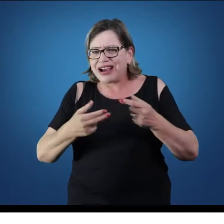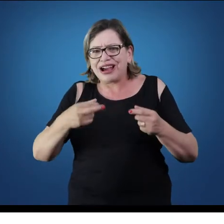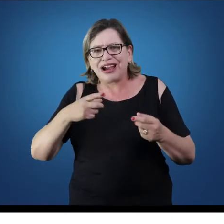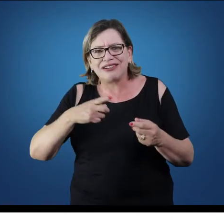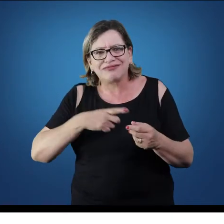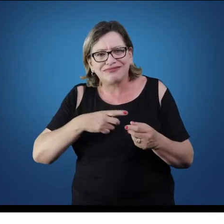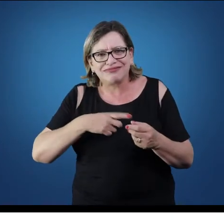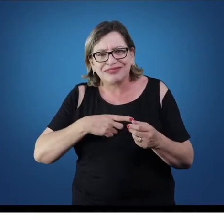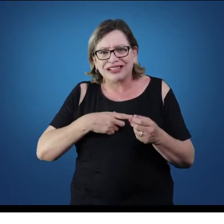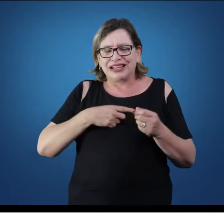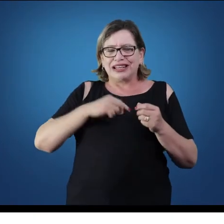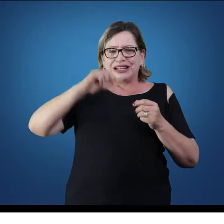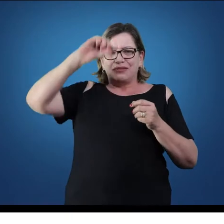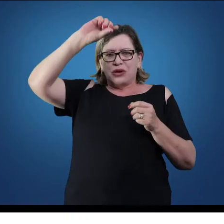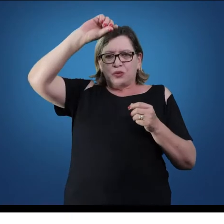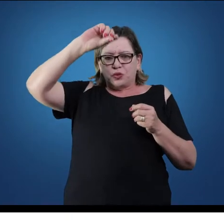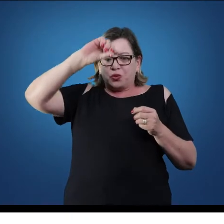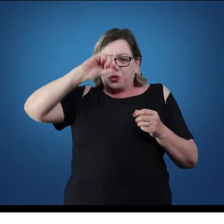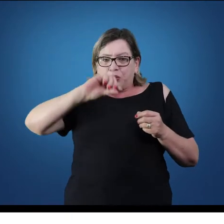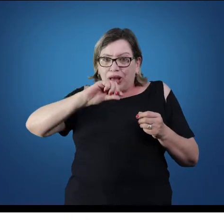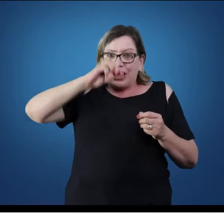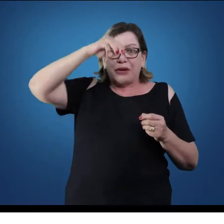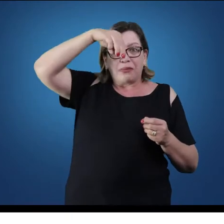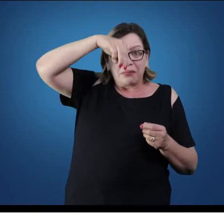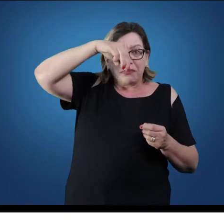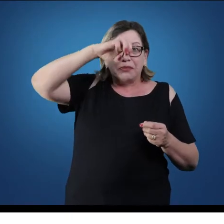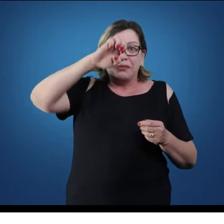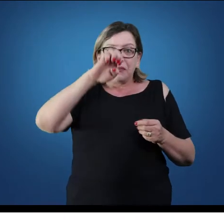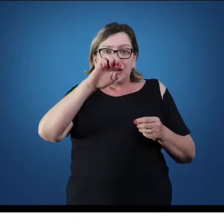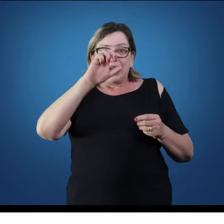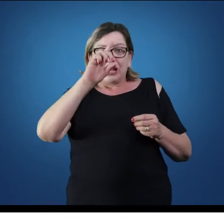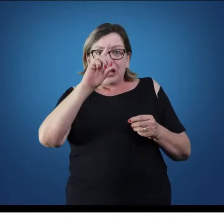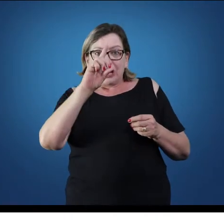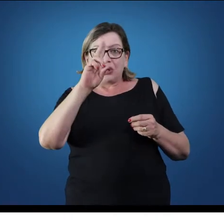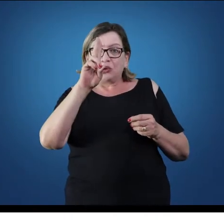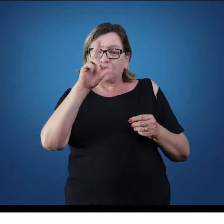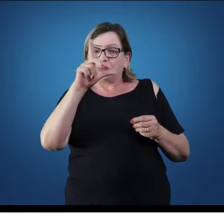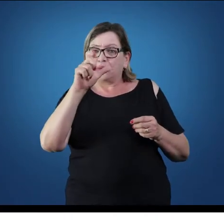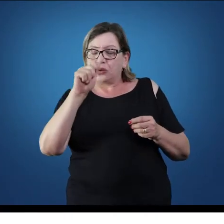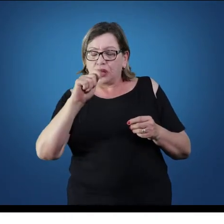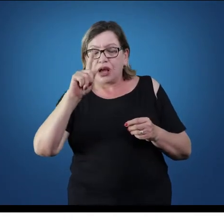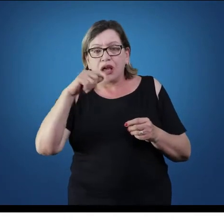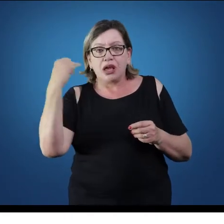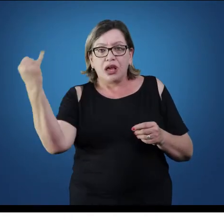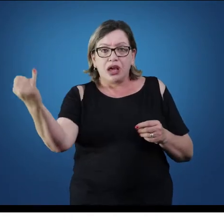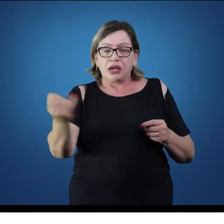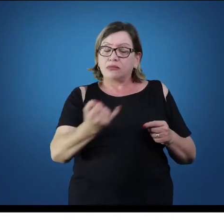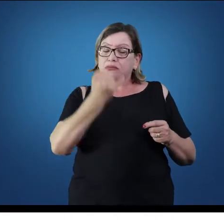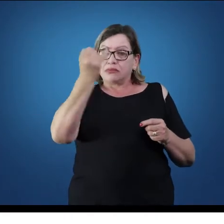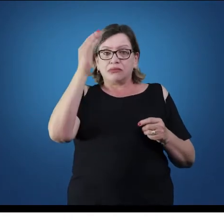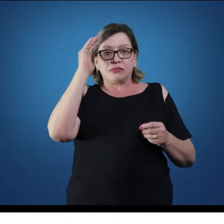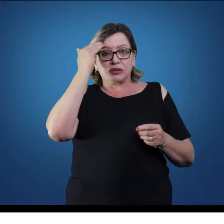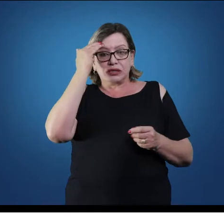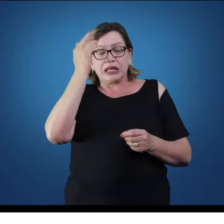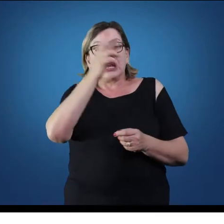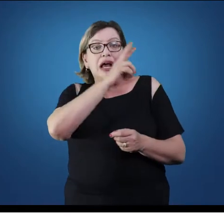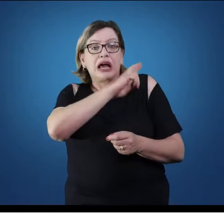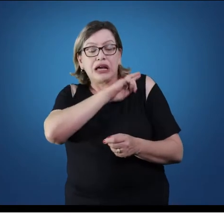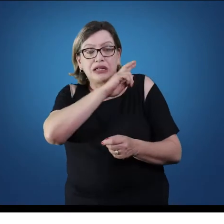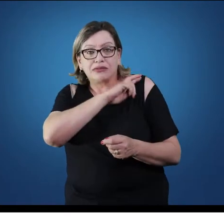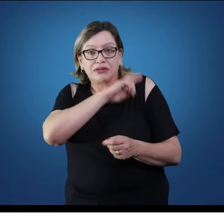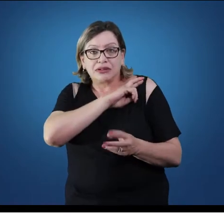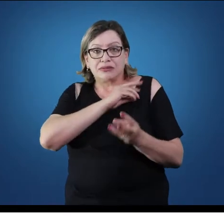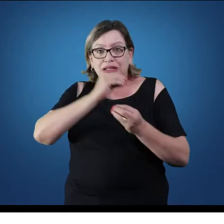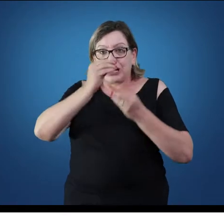canal vertebral. Então é muito importante a gente entender esse papel que depois vai ser na coluna vertebral,